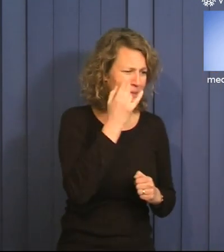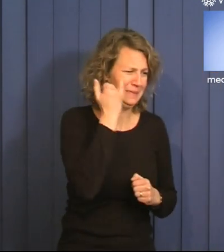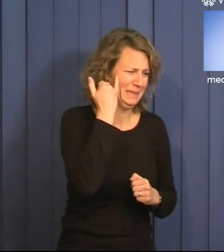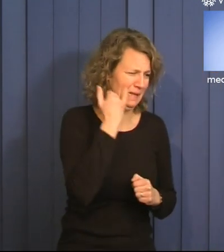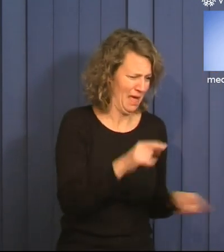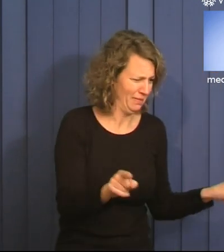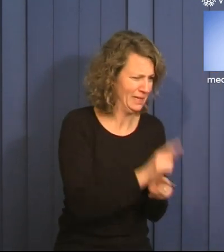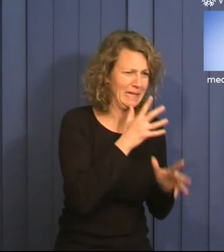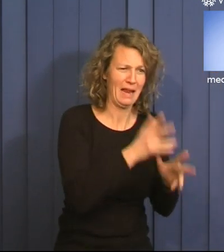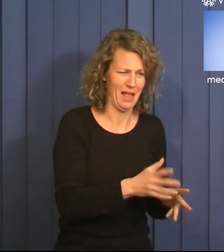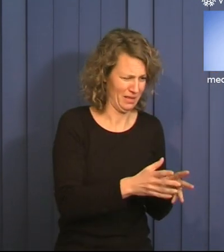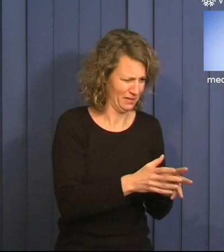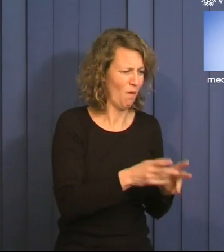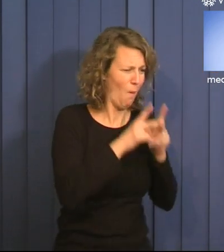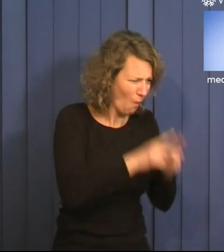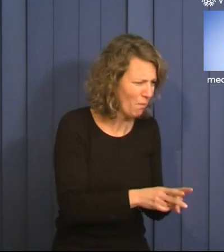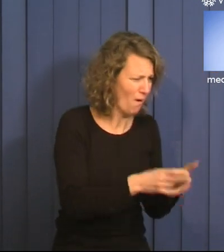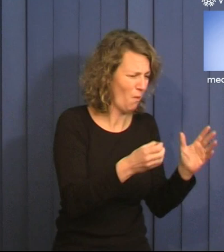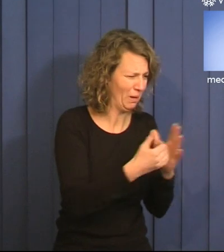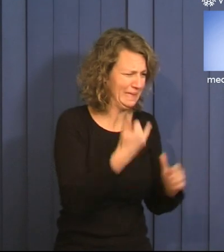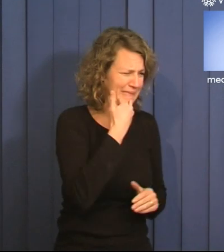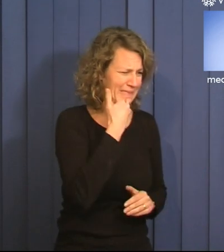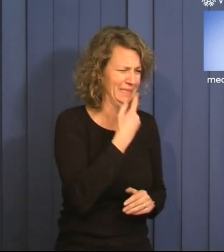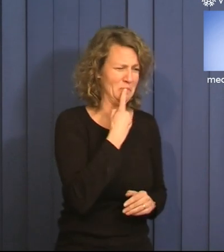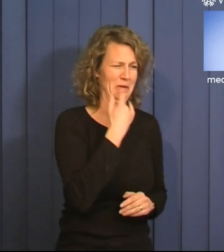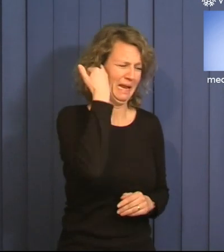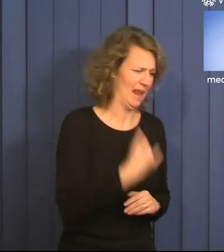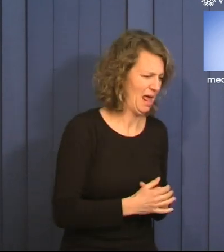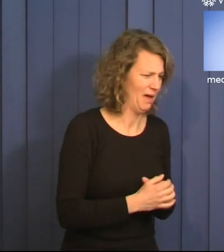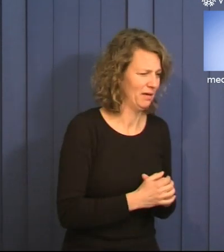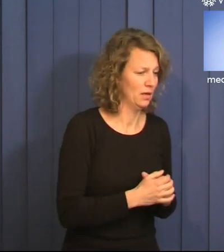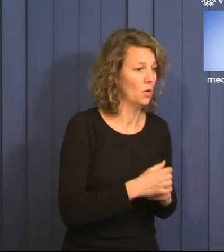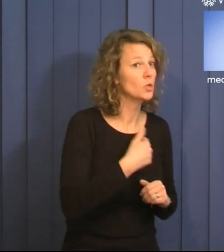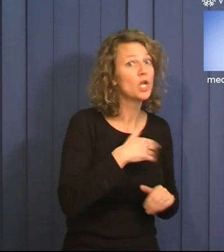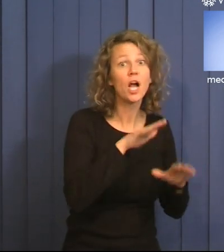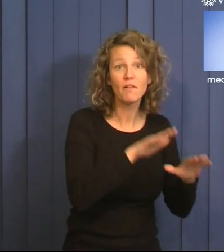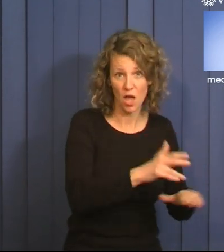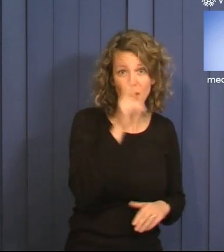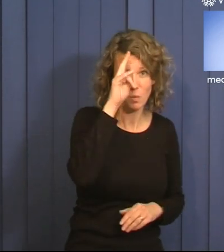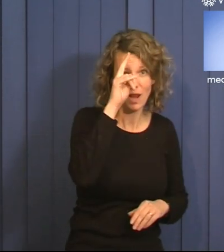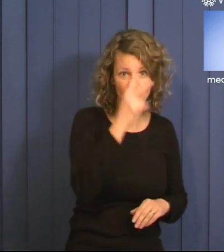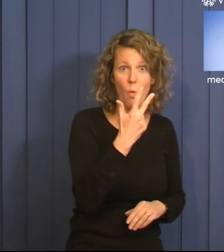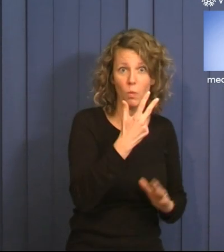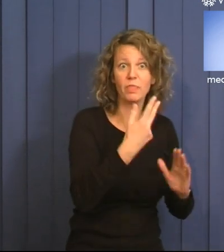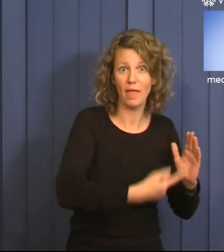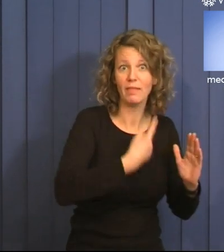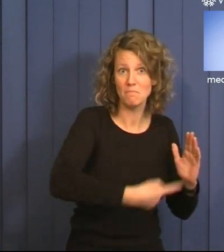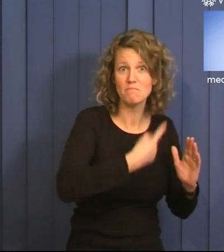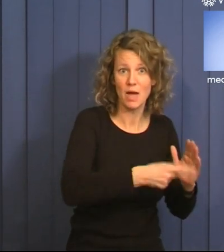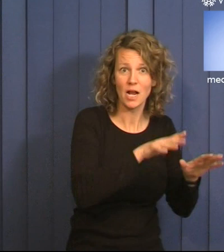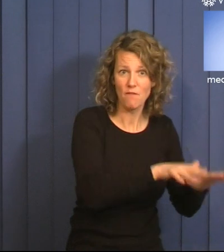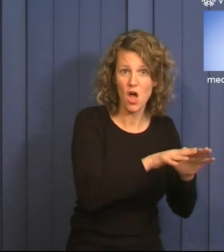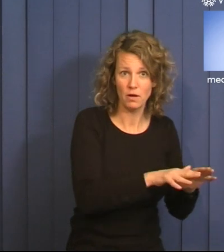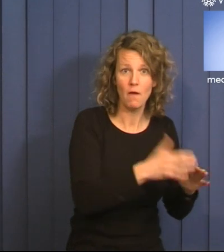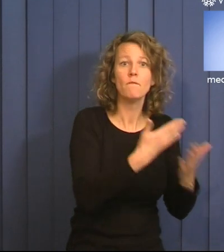jag kräks nästan igen bara av äckelsmaken i munnen. De närmsta åtta timmarna sitter jag och hulkar över den här toaletten på en